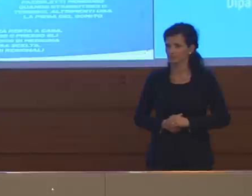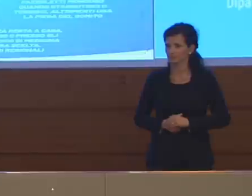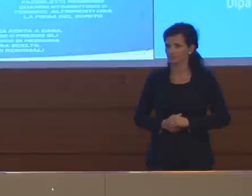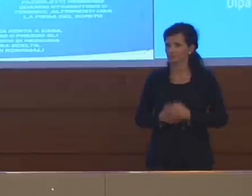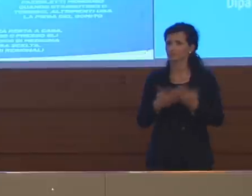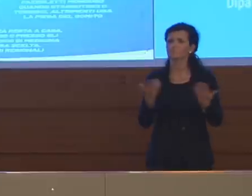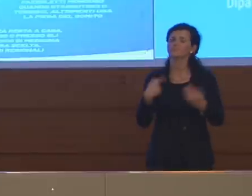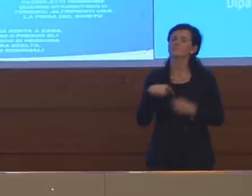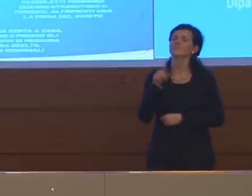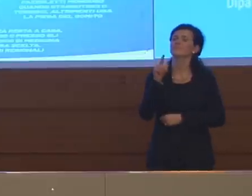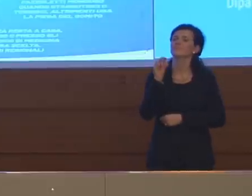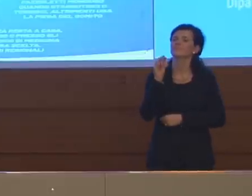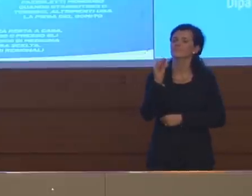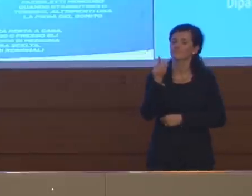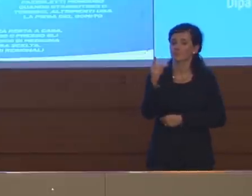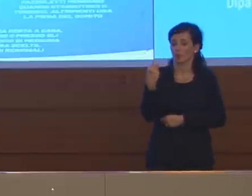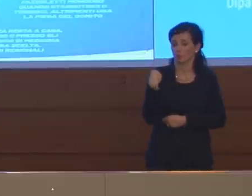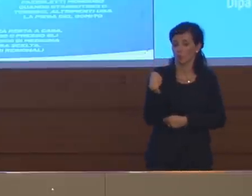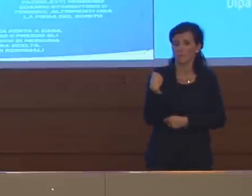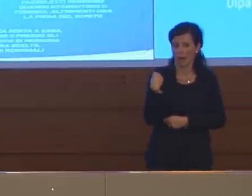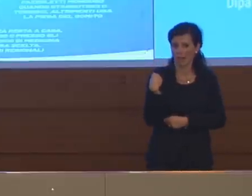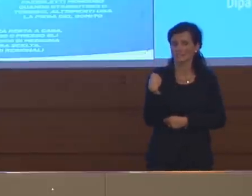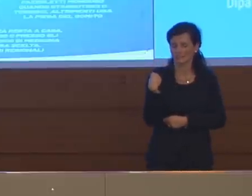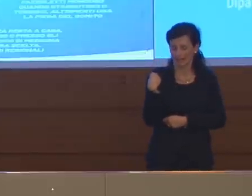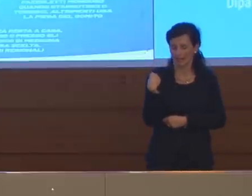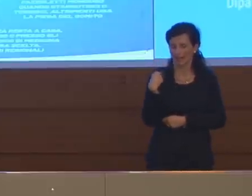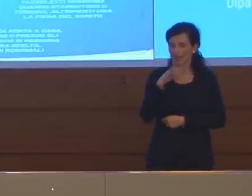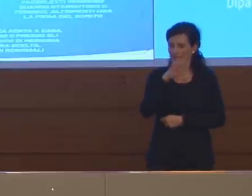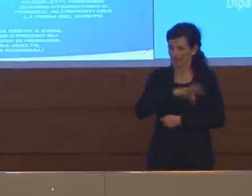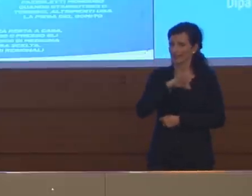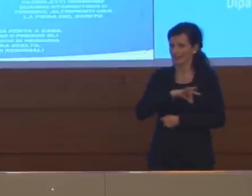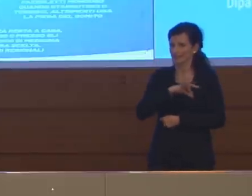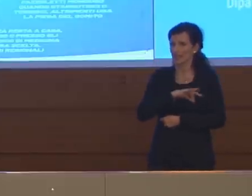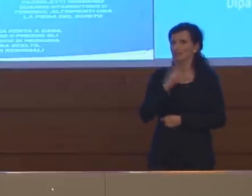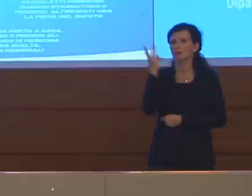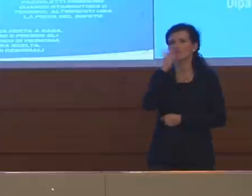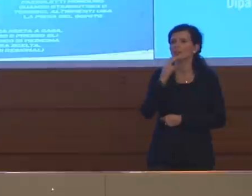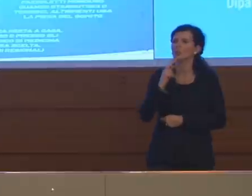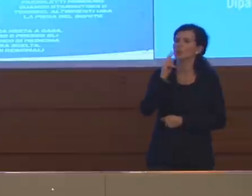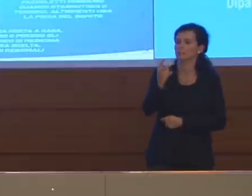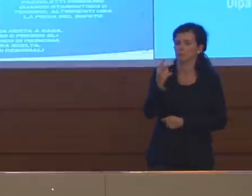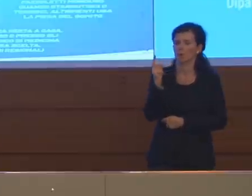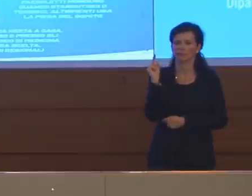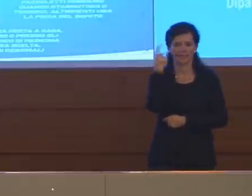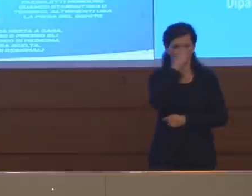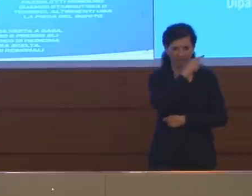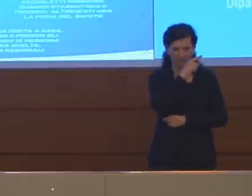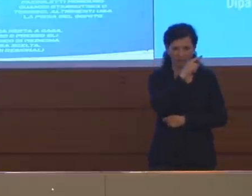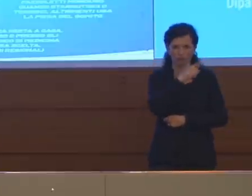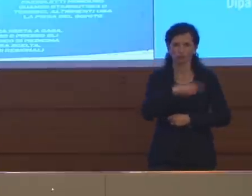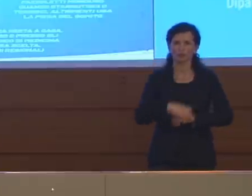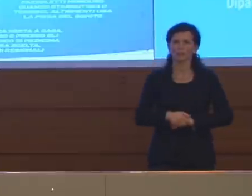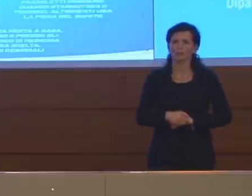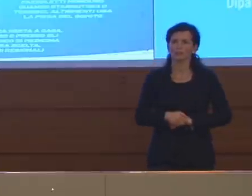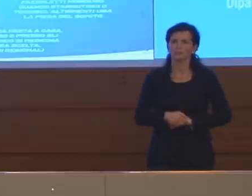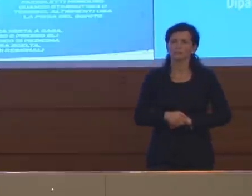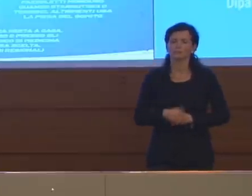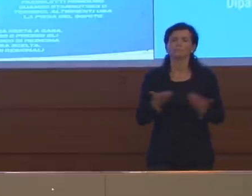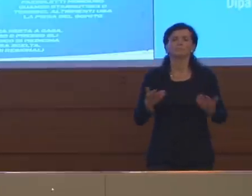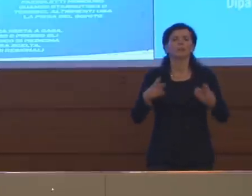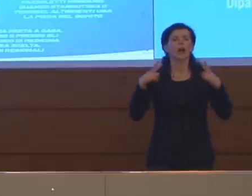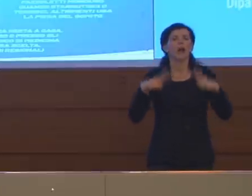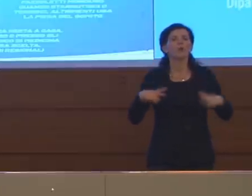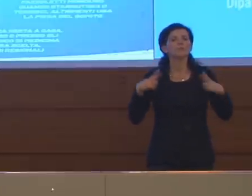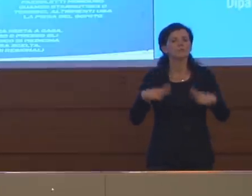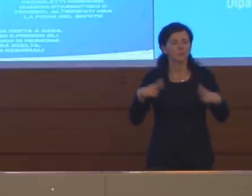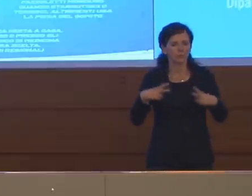Dottoressa, le fai una domanda certamente interessante, diventa però difficile dare una risposta. Allora è chiaro come ci siamo detti che l'aspiccio è di